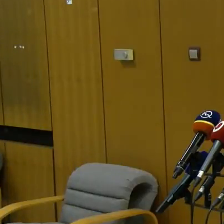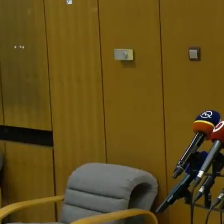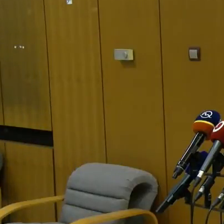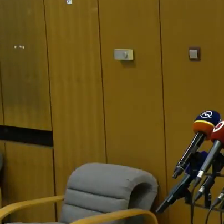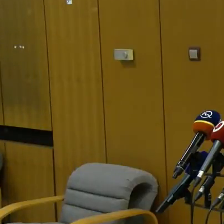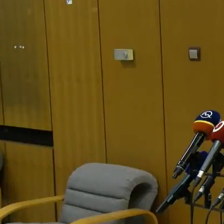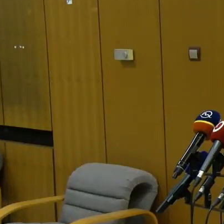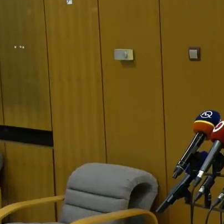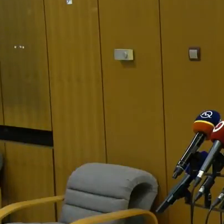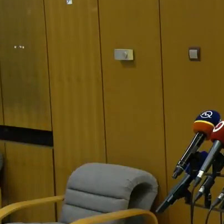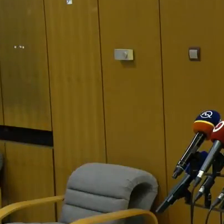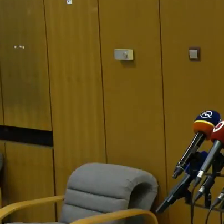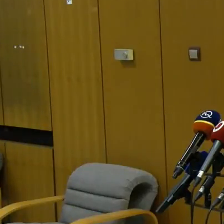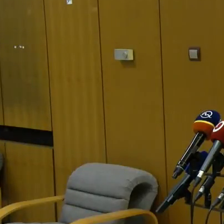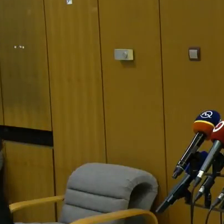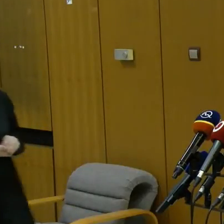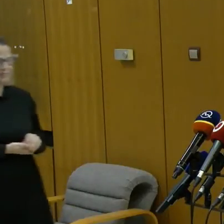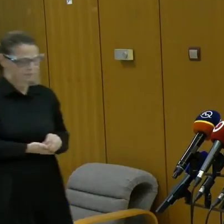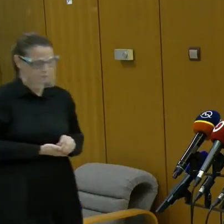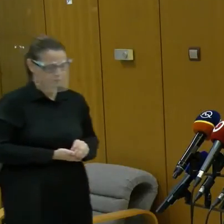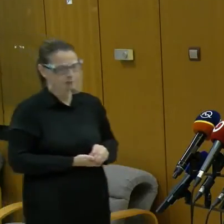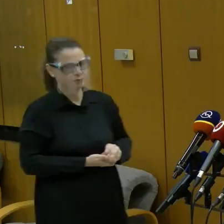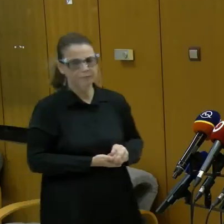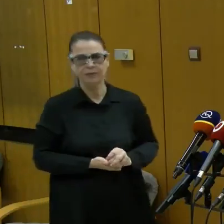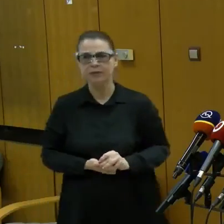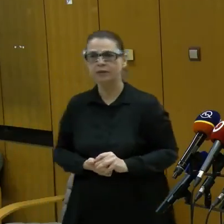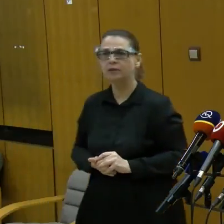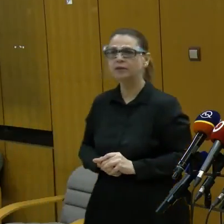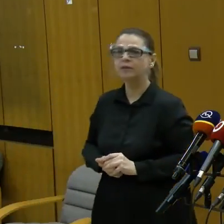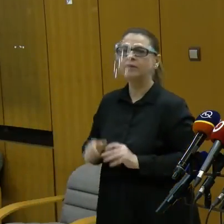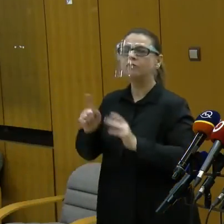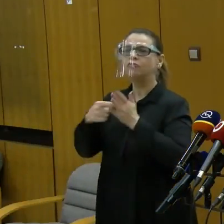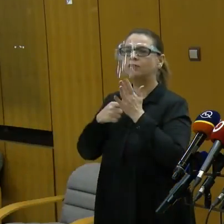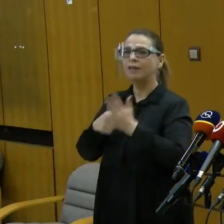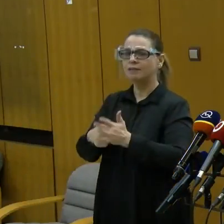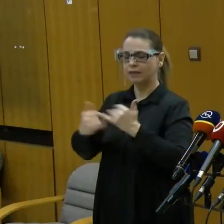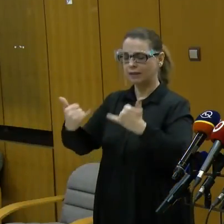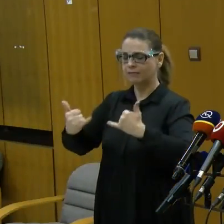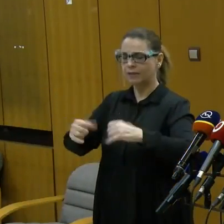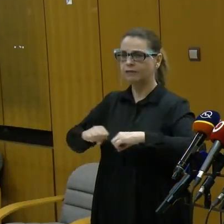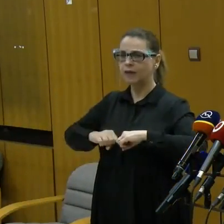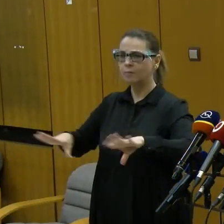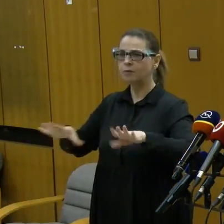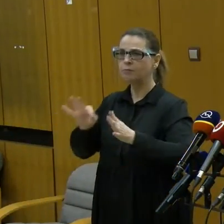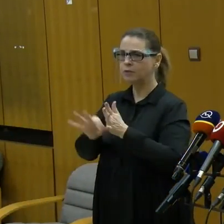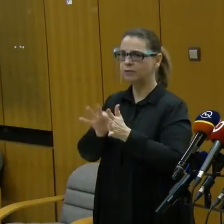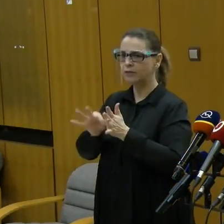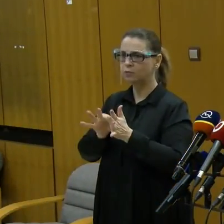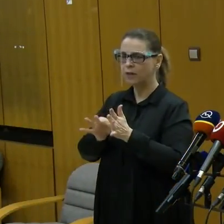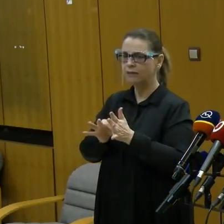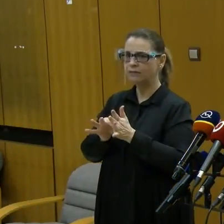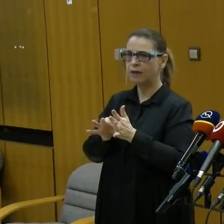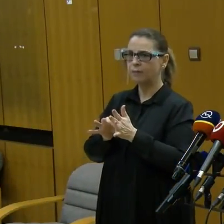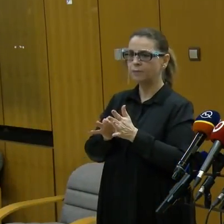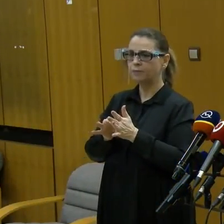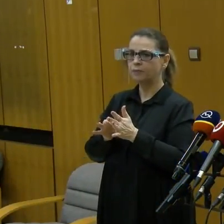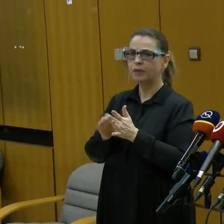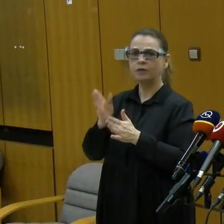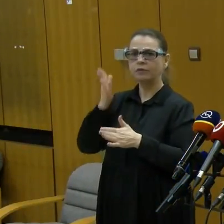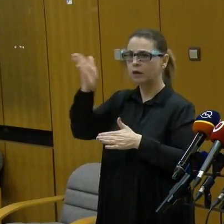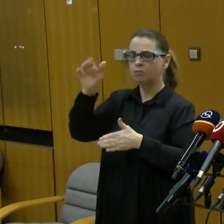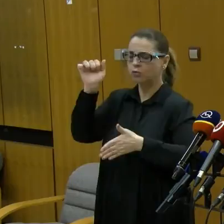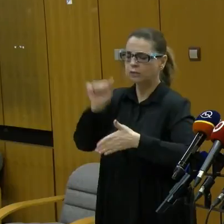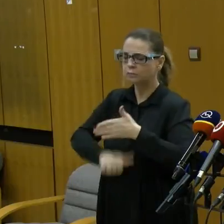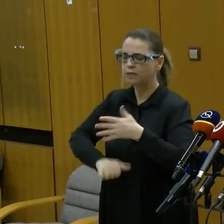Ja mám ešte, a samozrejme, čo sa týka aktuálnej epidemiologické situácii, aj vzhľadom na to, že nedojde k